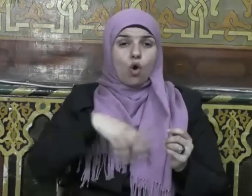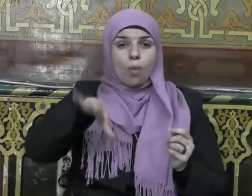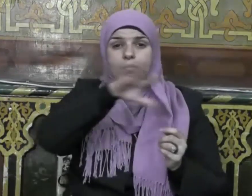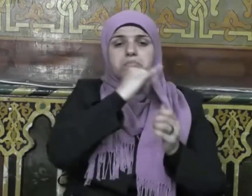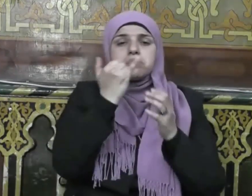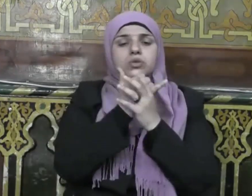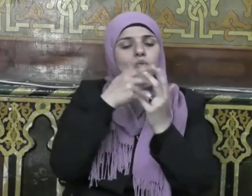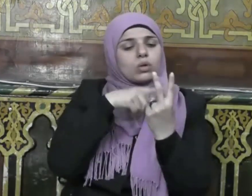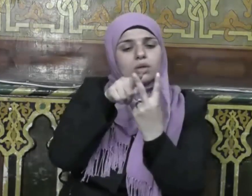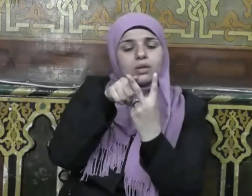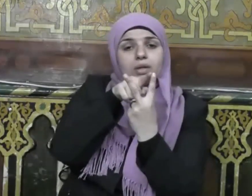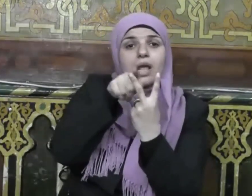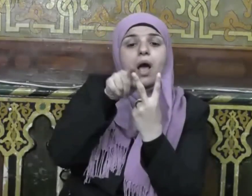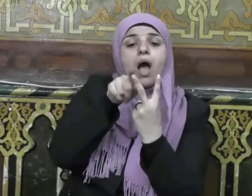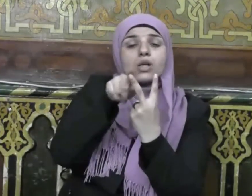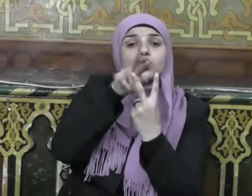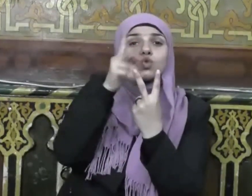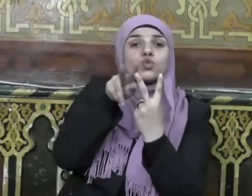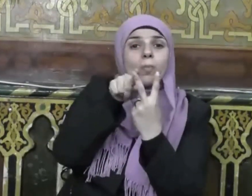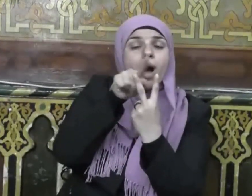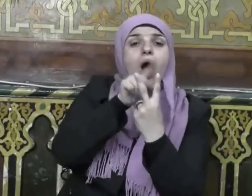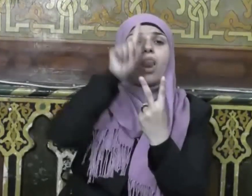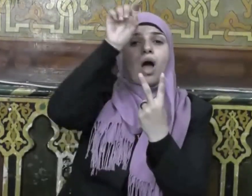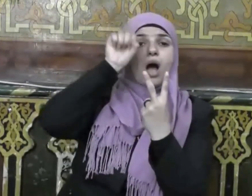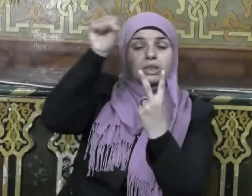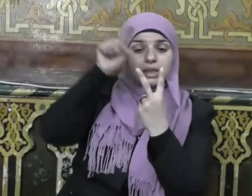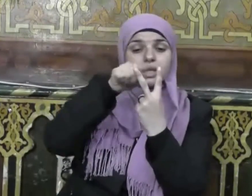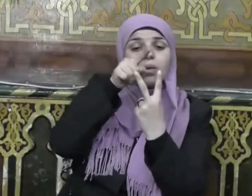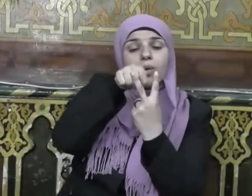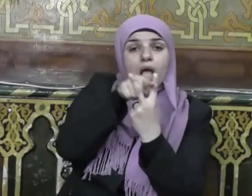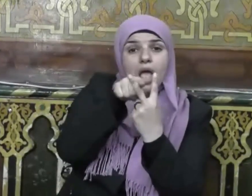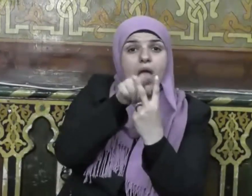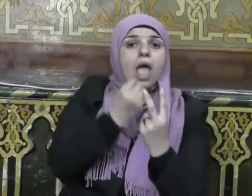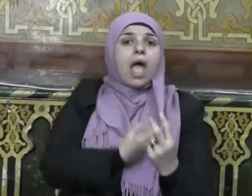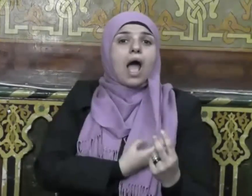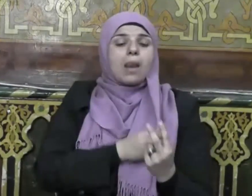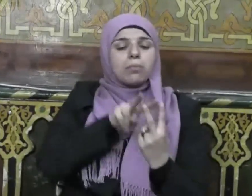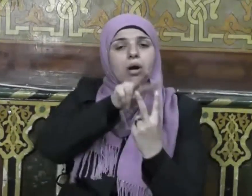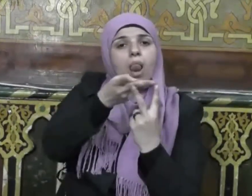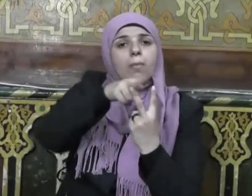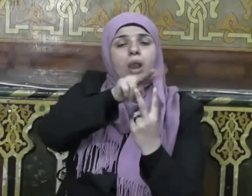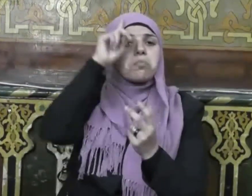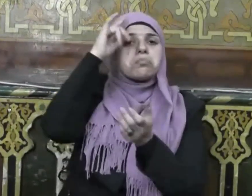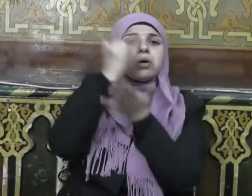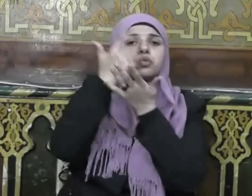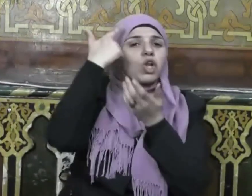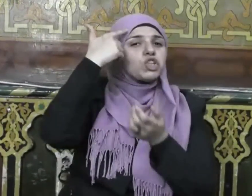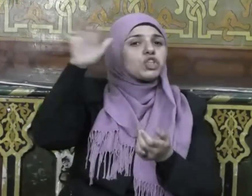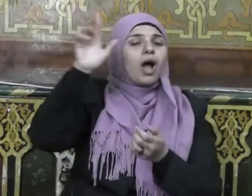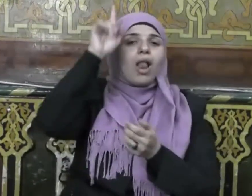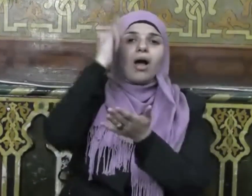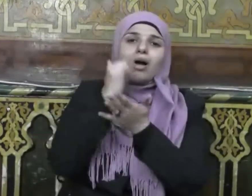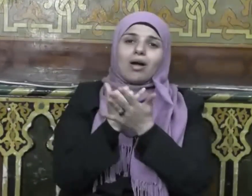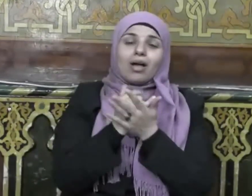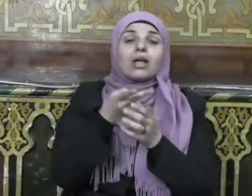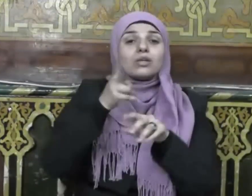أصبعين من أصابع الله يقلبها كيف يشاء ولا شك أن أرباب